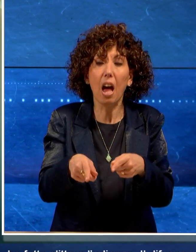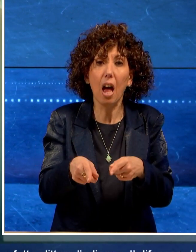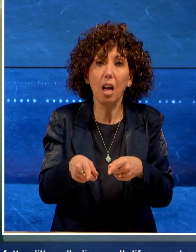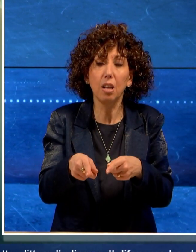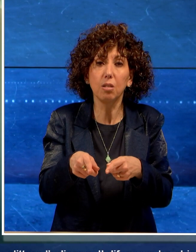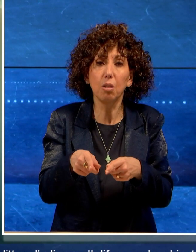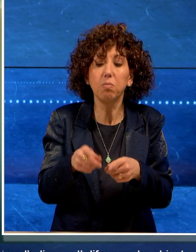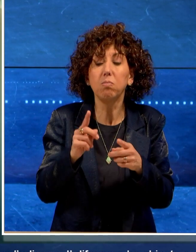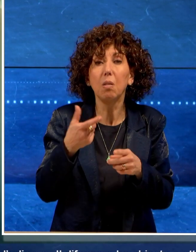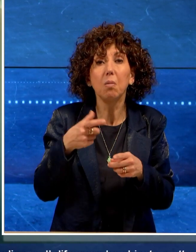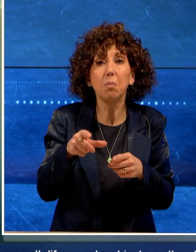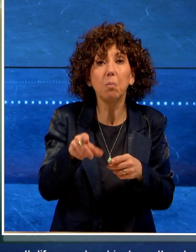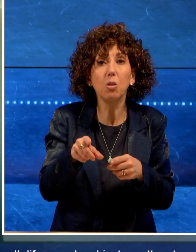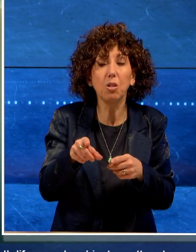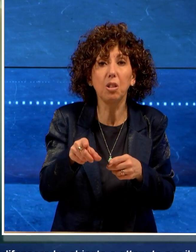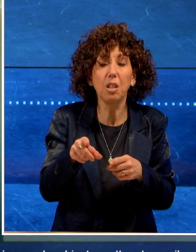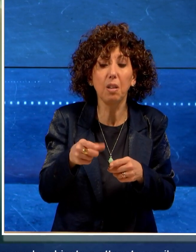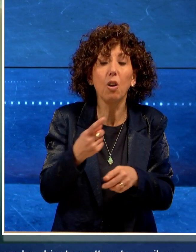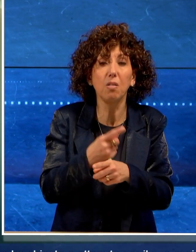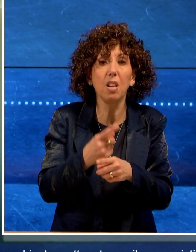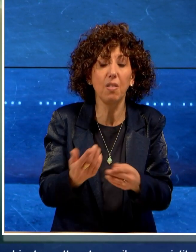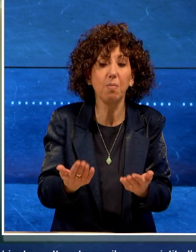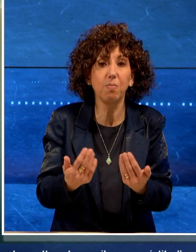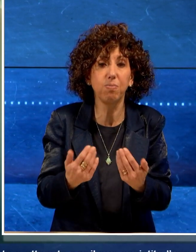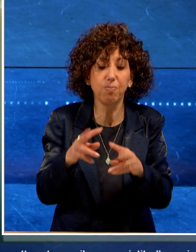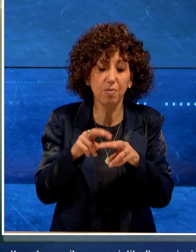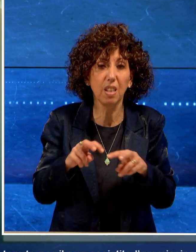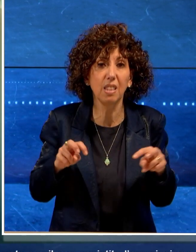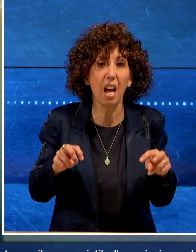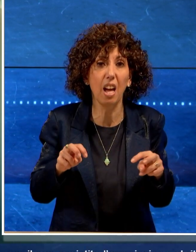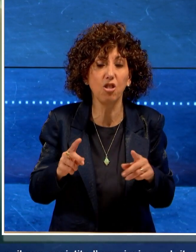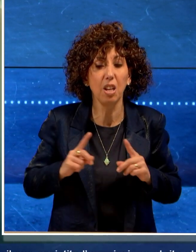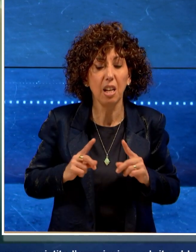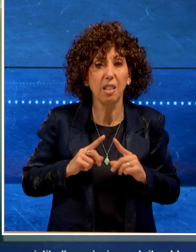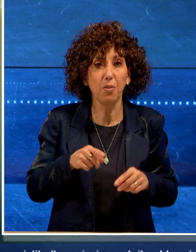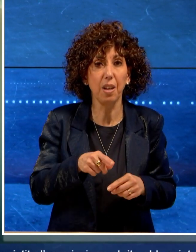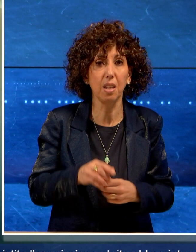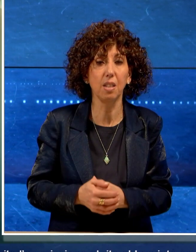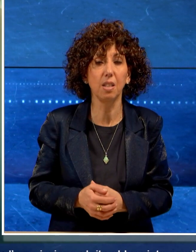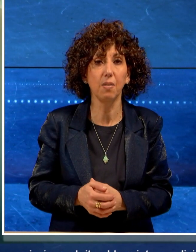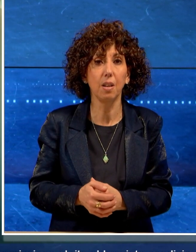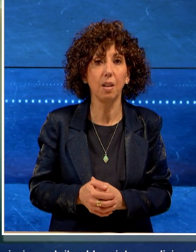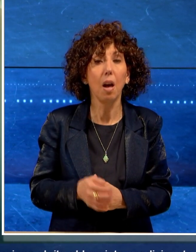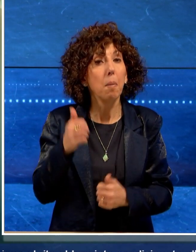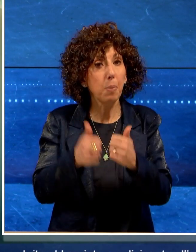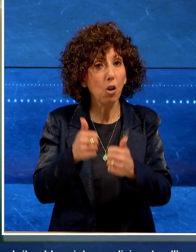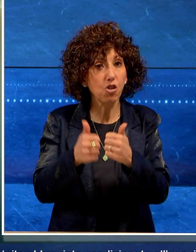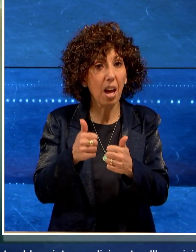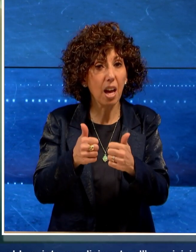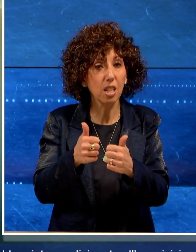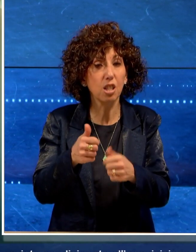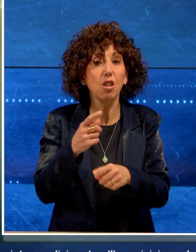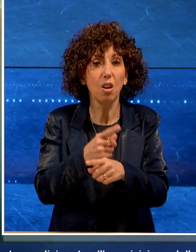condizionato all'acquisizione delle indagini difensive. Il processo